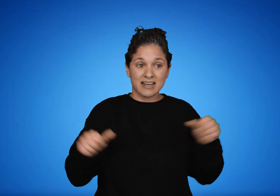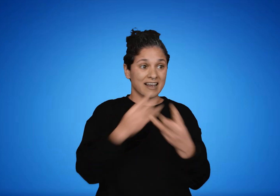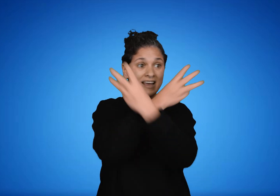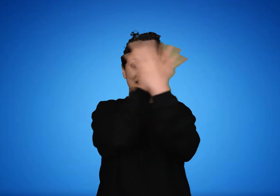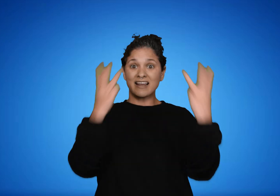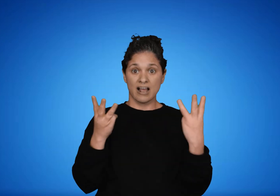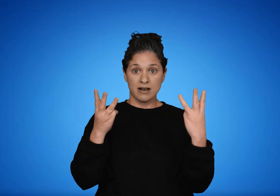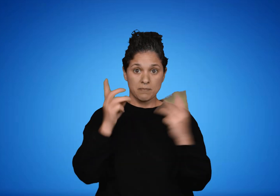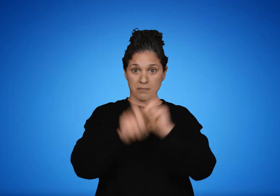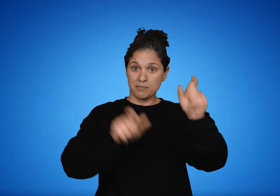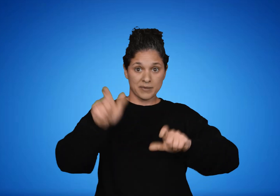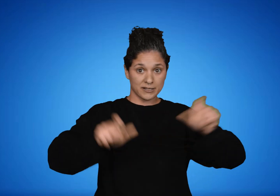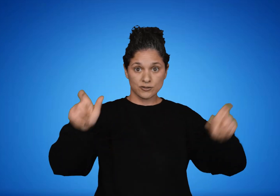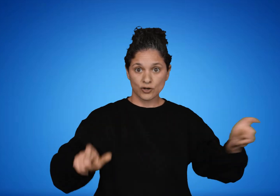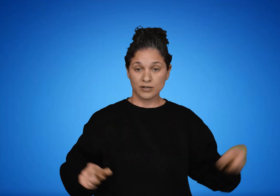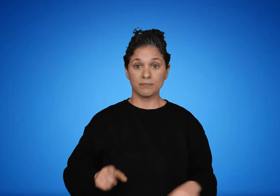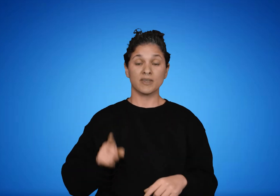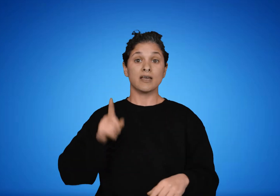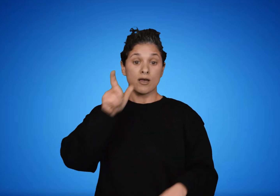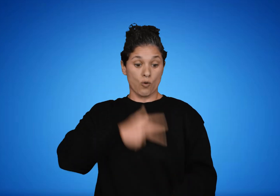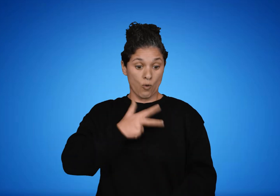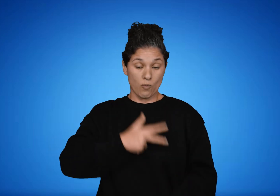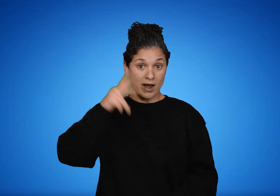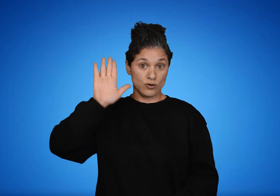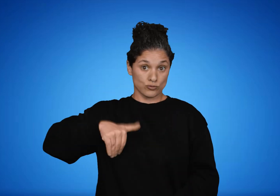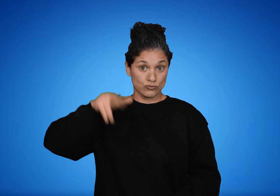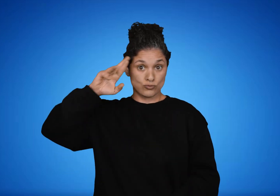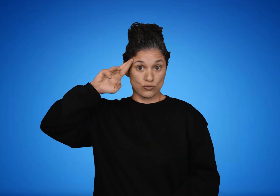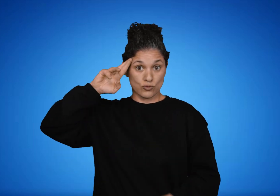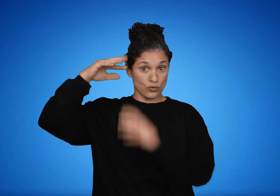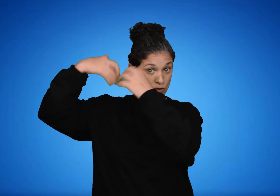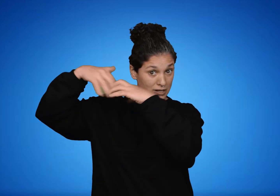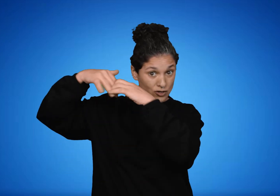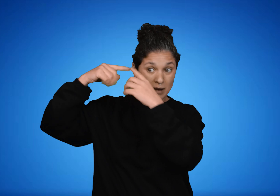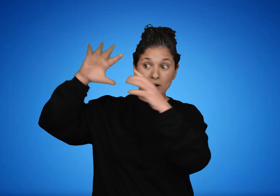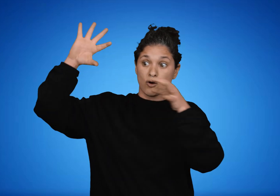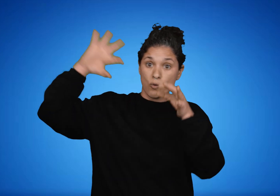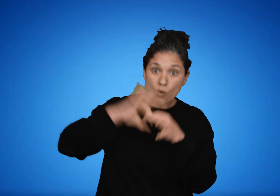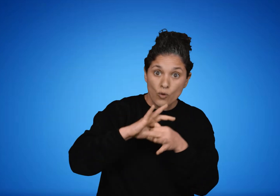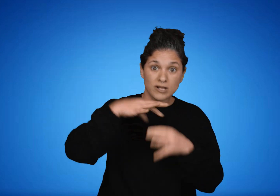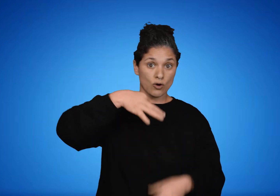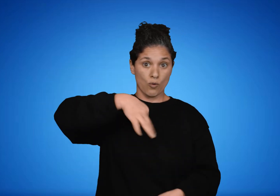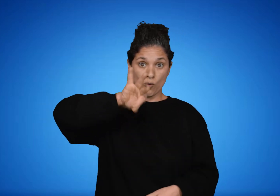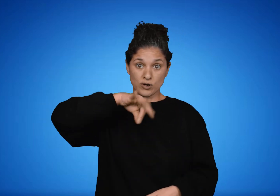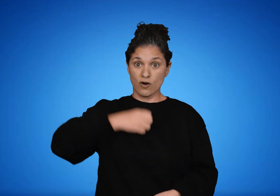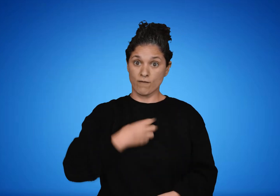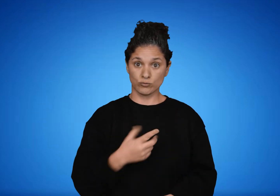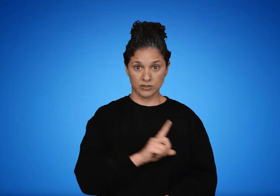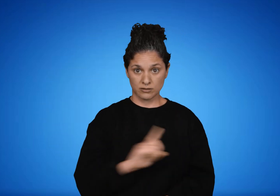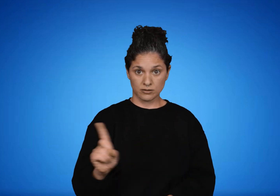indican lo que toda persona debe hacer. Porque si bien el hombre es un ser racional, no es la razón el único motivo que